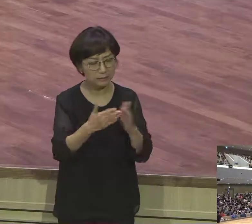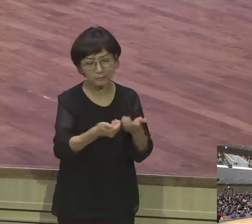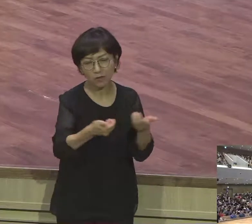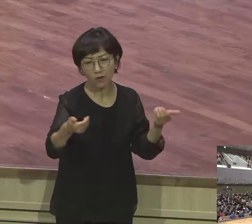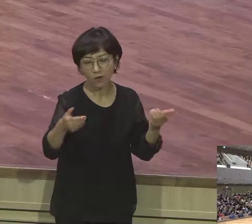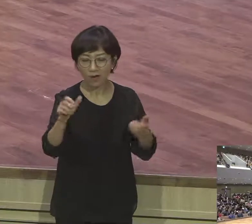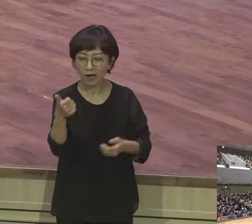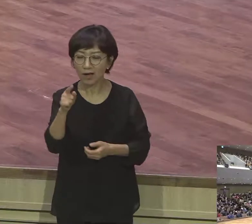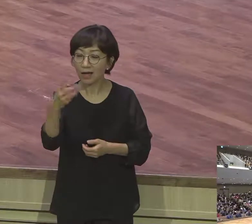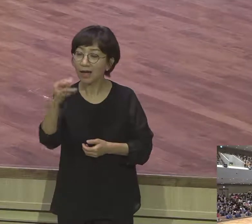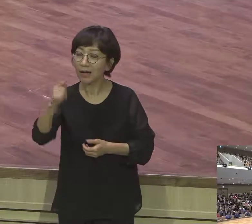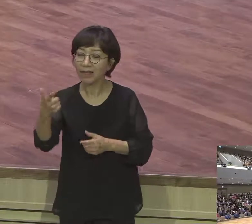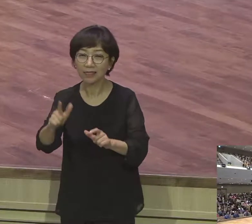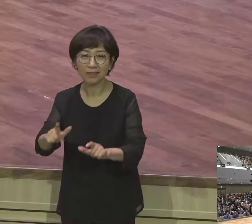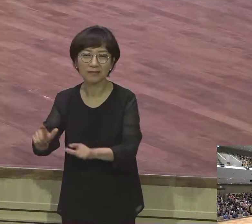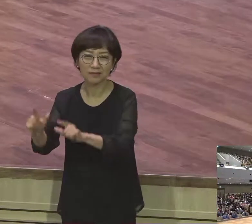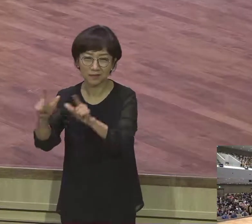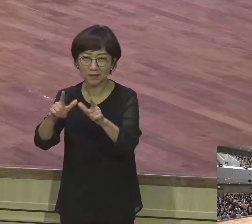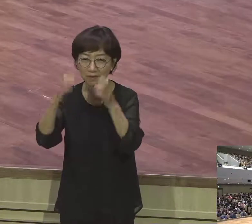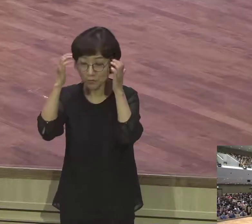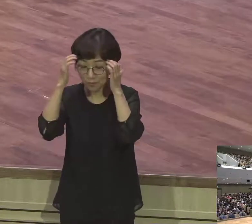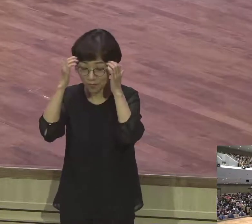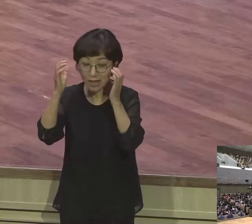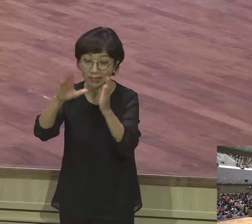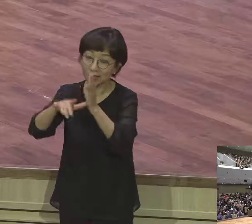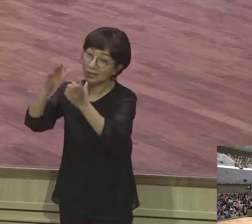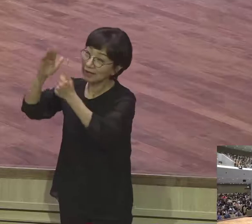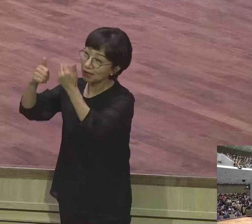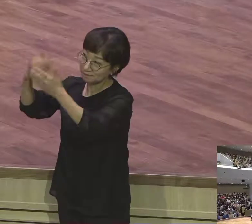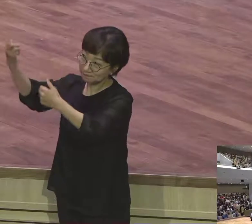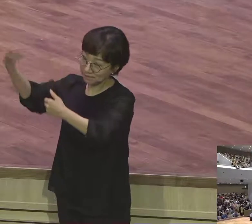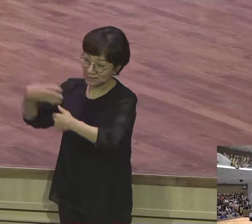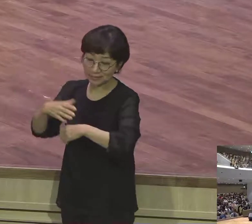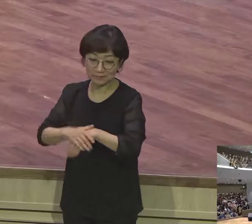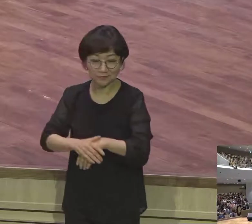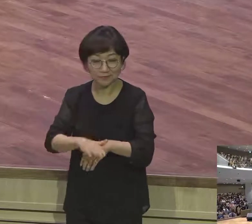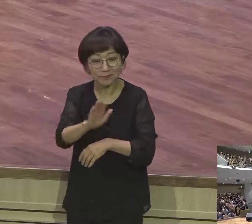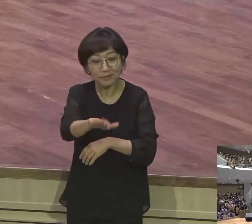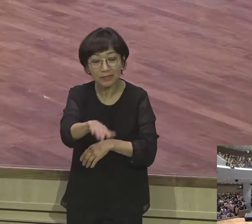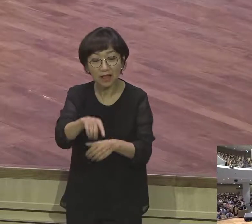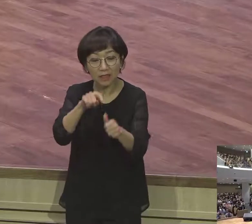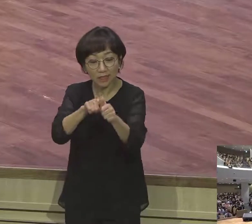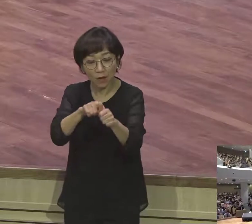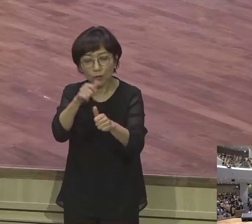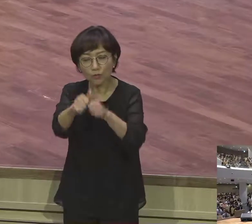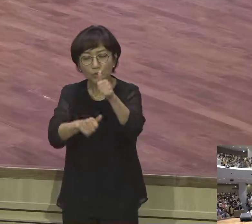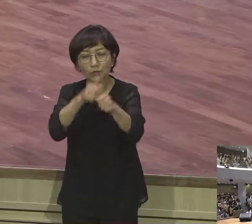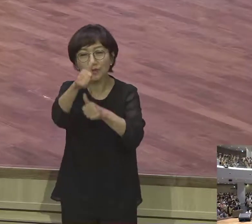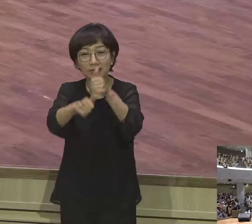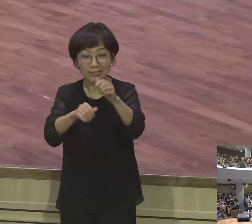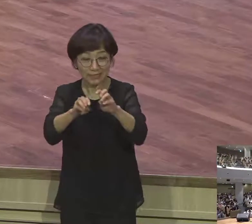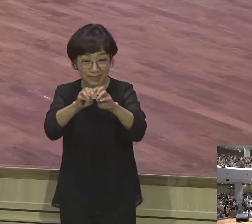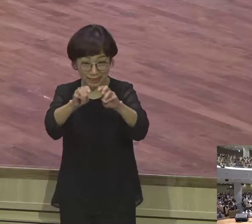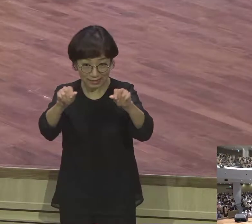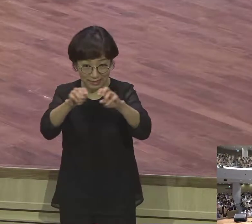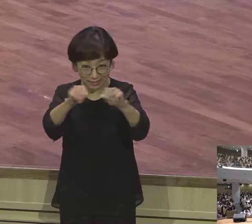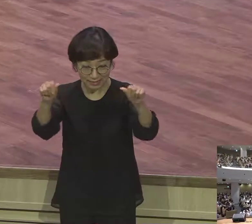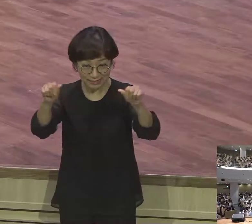말씀하십니다 여호와께서 야곱에게 이러시되 너 조상의 땅 너 족속 애교로 돌아가라